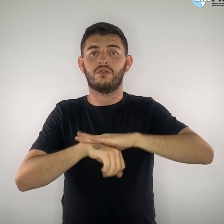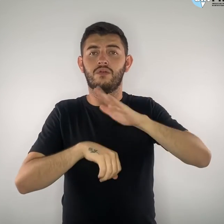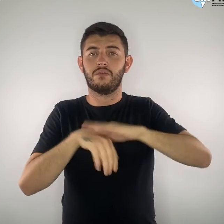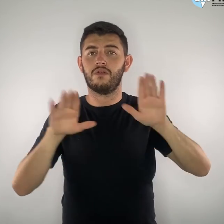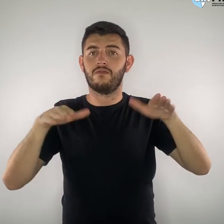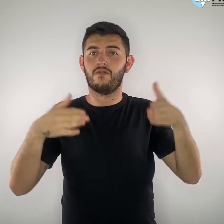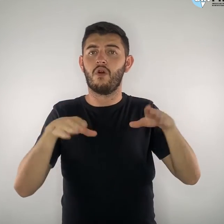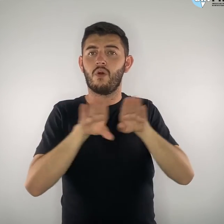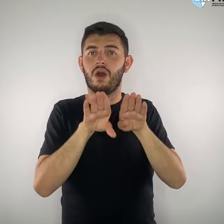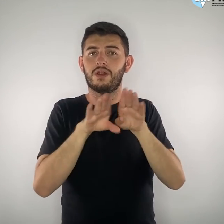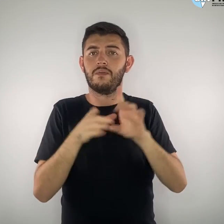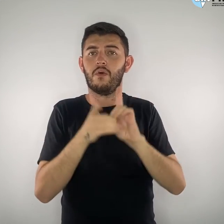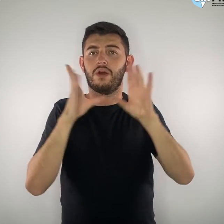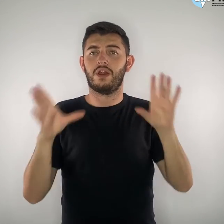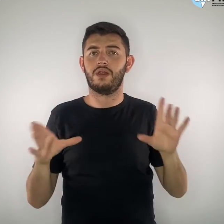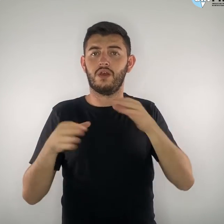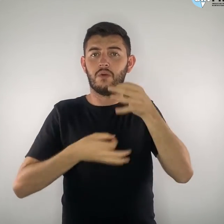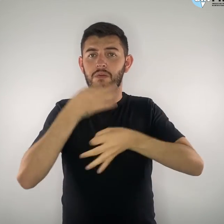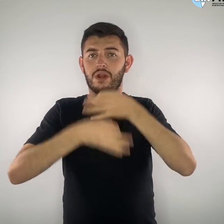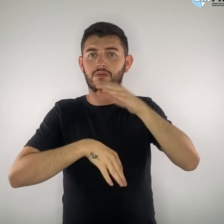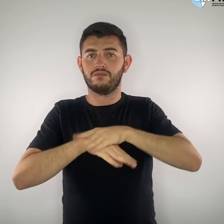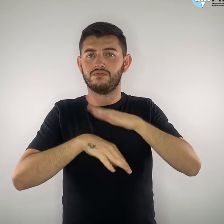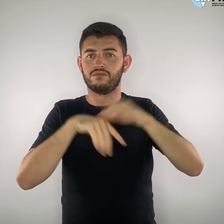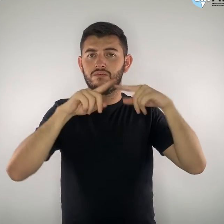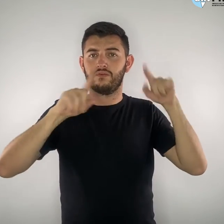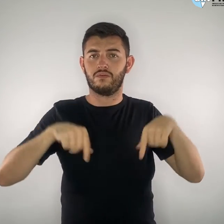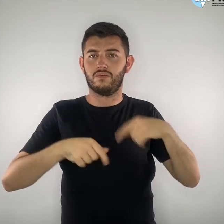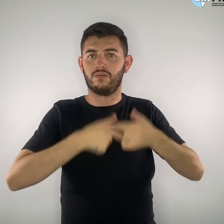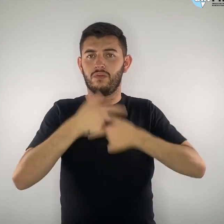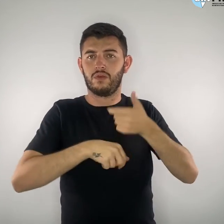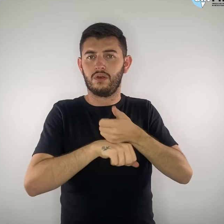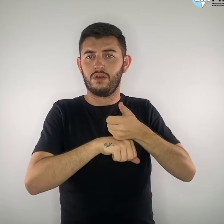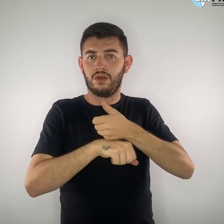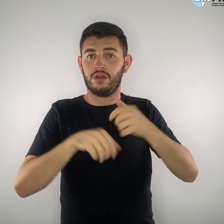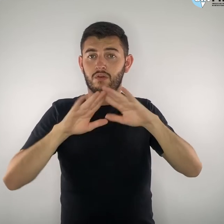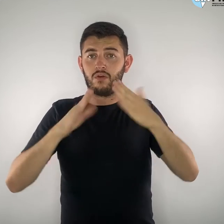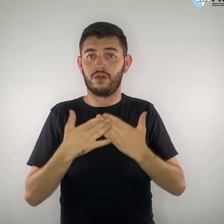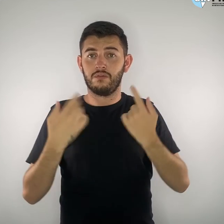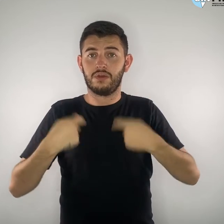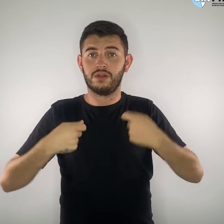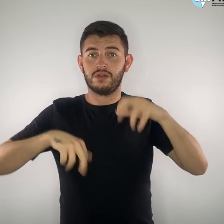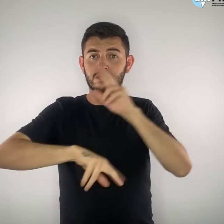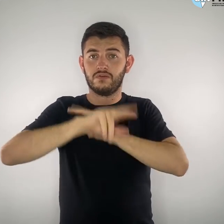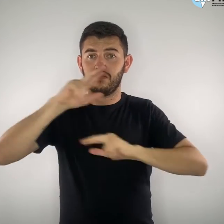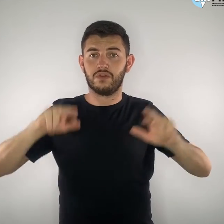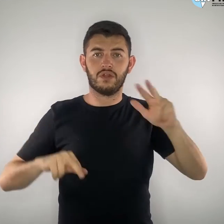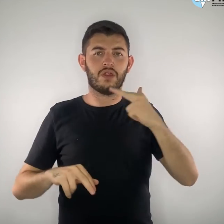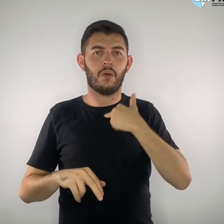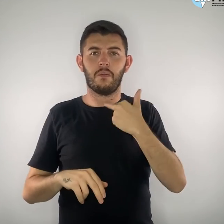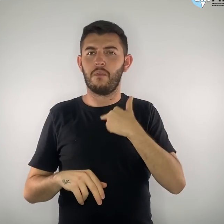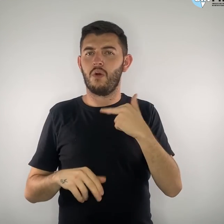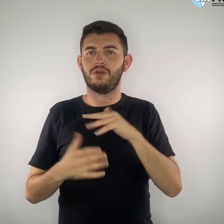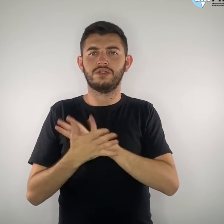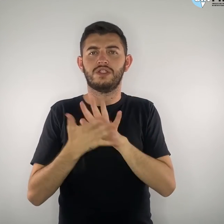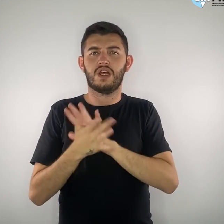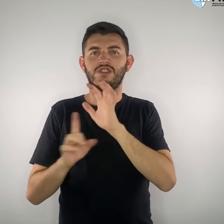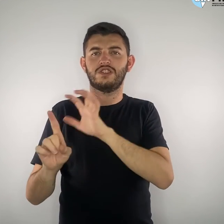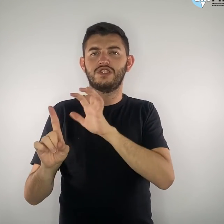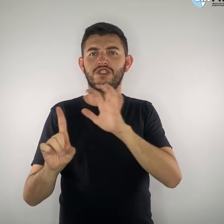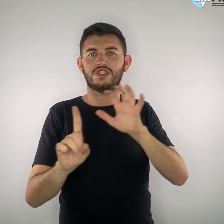funcionários. A escola deve ser plural e não um instrumento desse tipo de ideologia